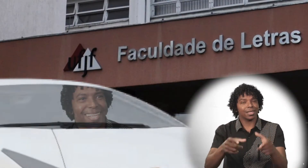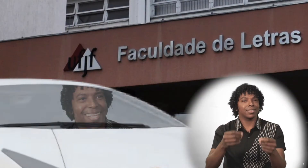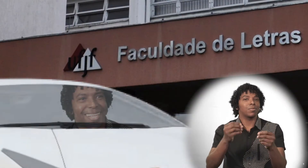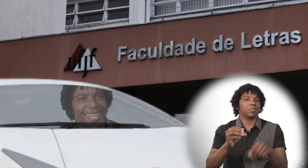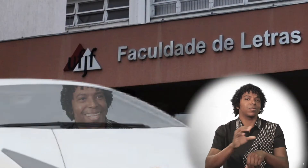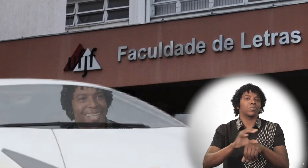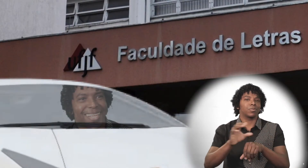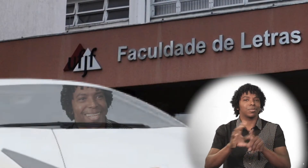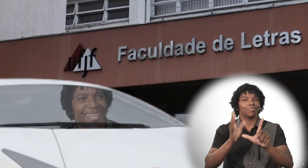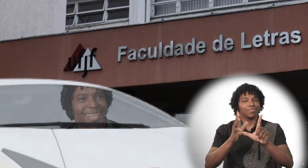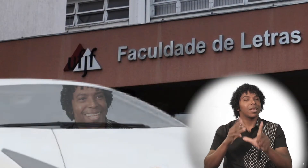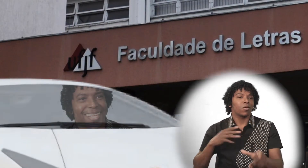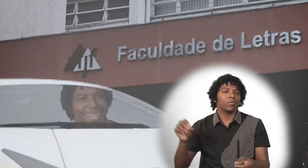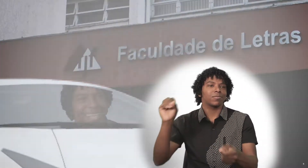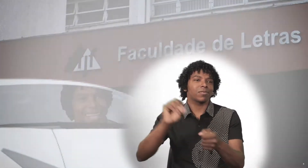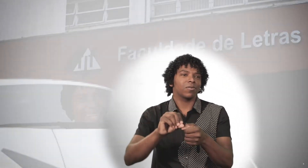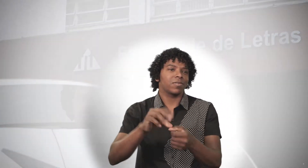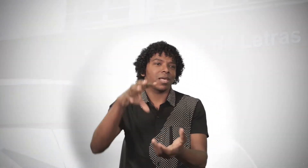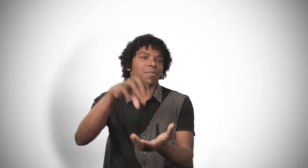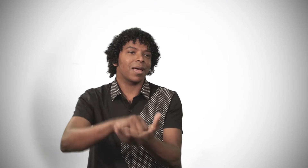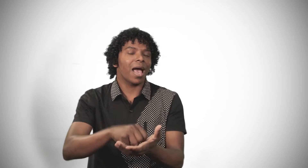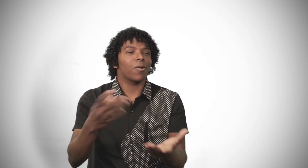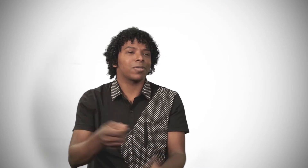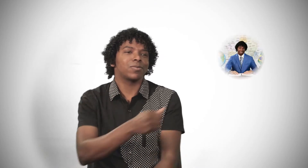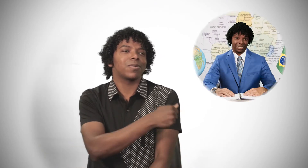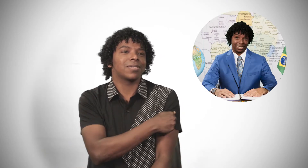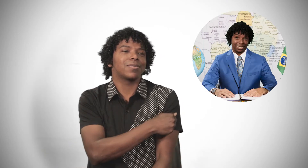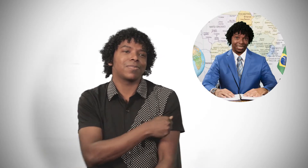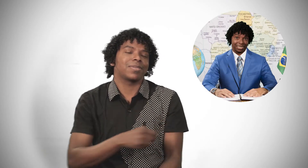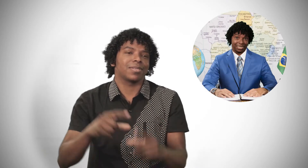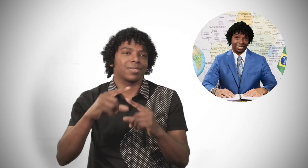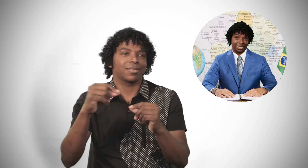Mantive meu interesse pelo curso e consegui fazer meu cadastro. Hoje eu sou aluno da UFJF.